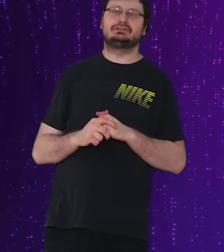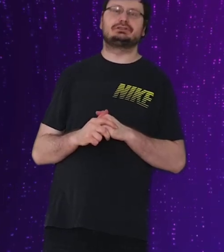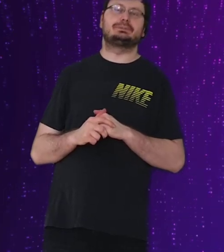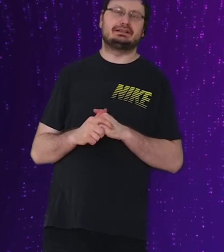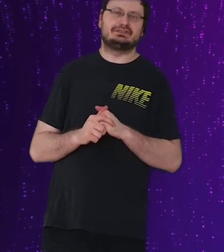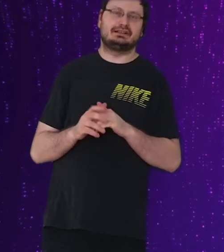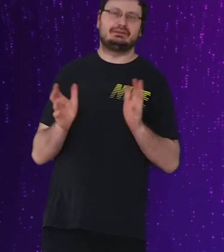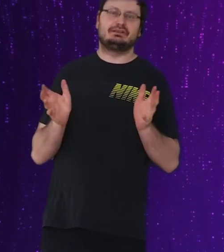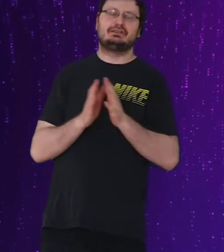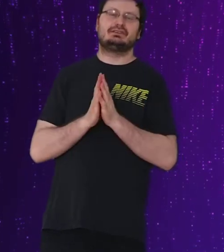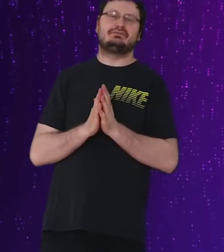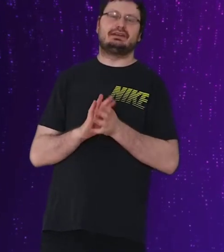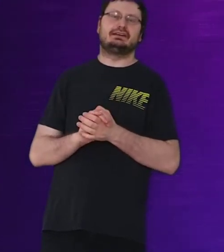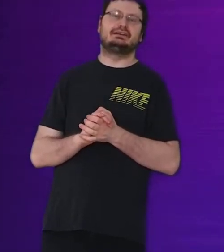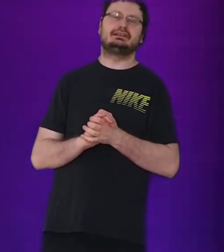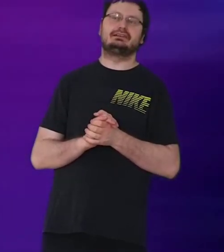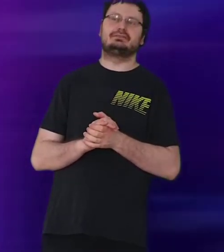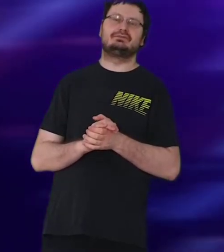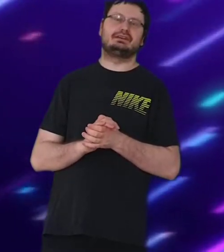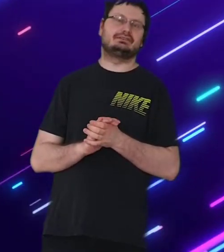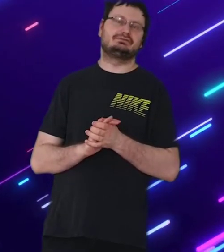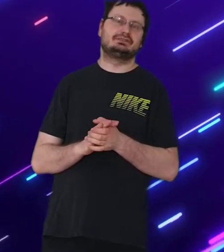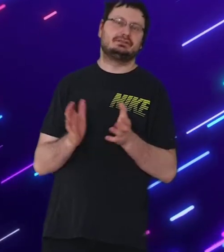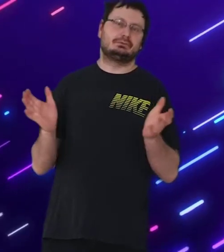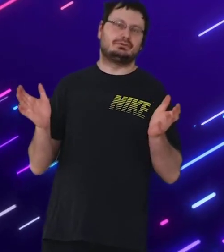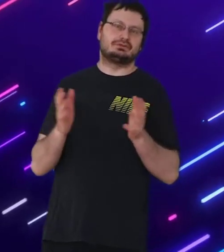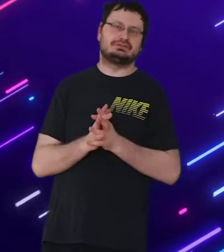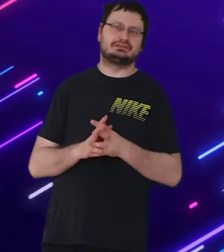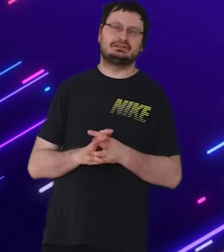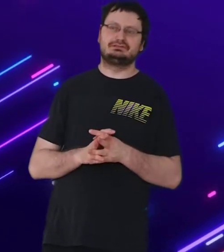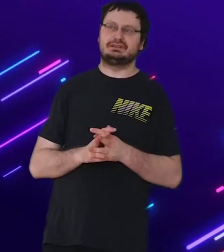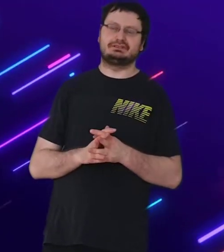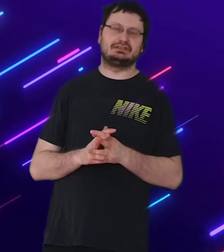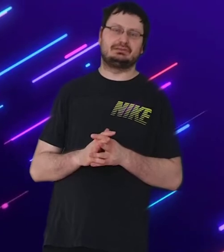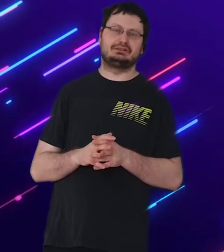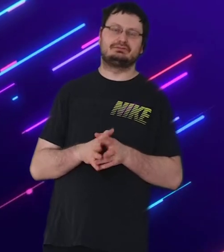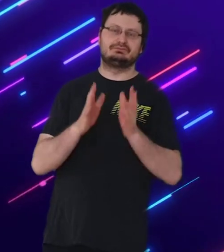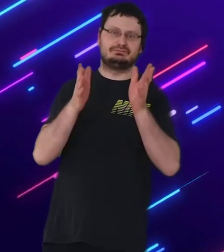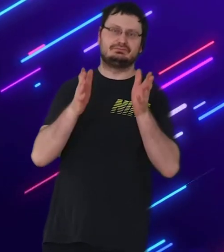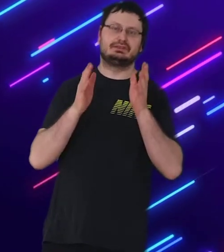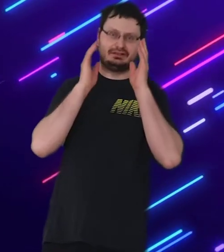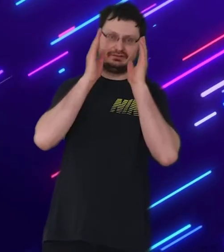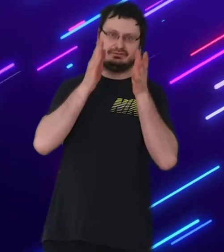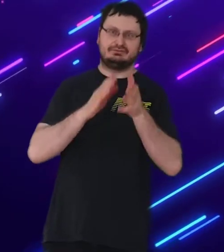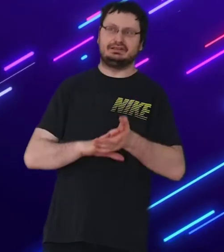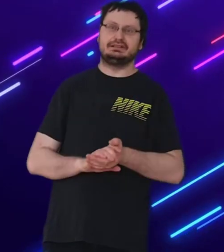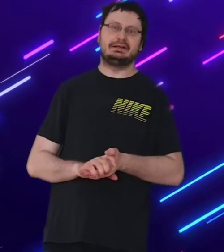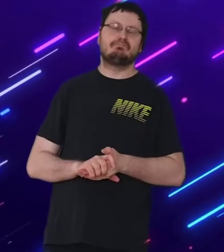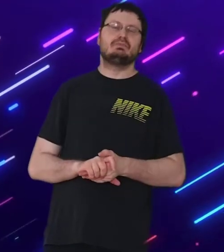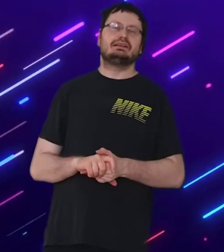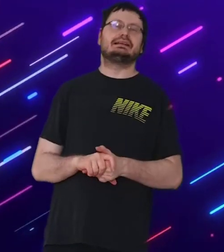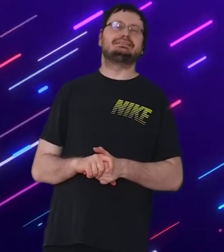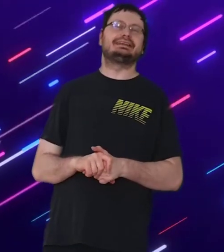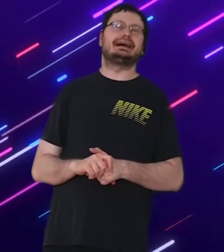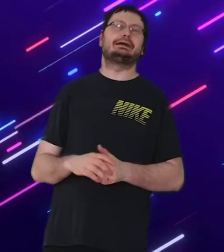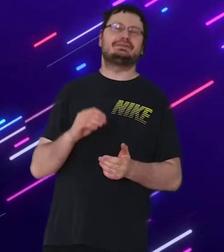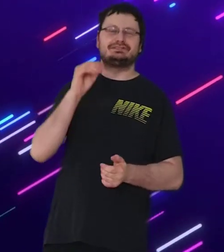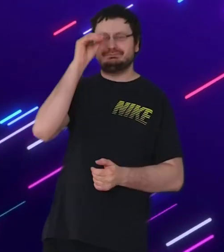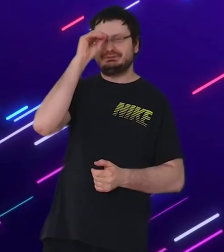oder Schweinsalami, wer bevorzugt, welche Salami will ihr, dass der einfach so ein